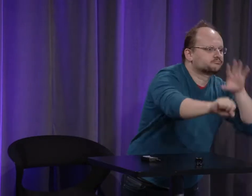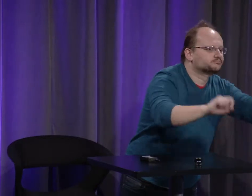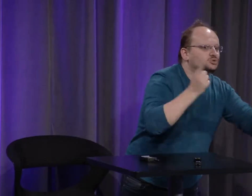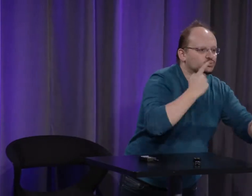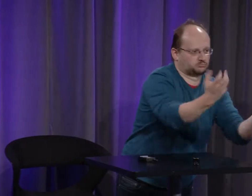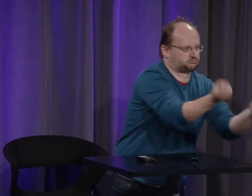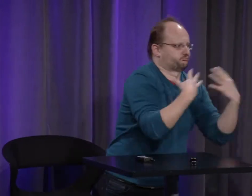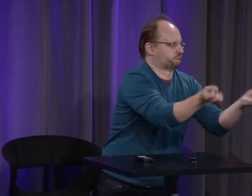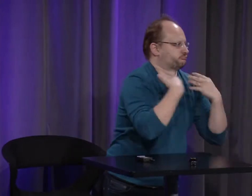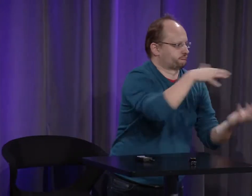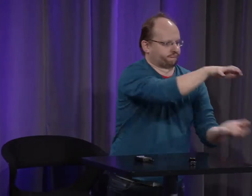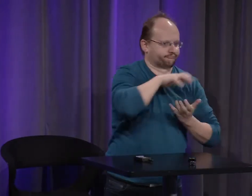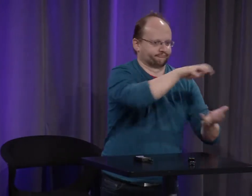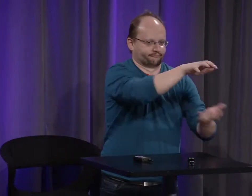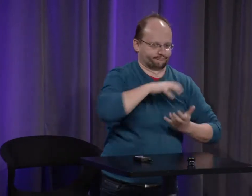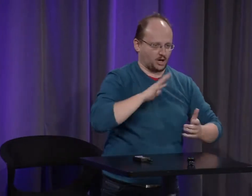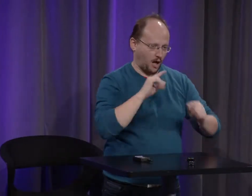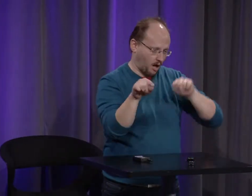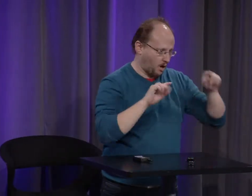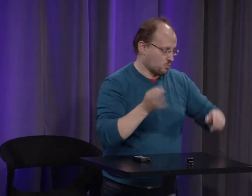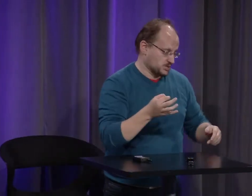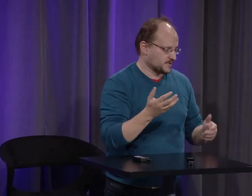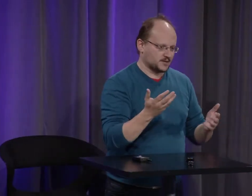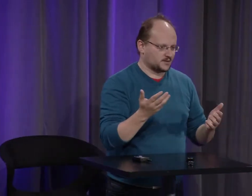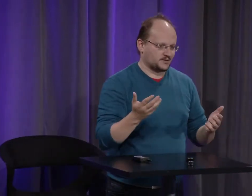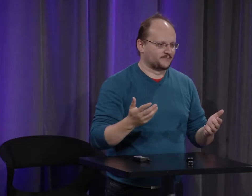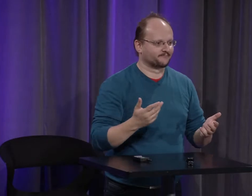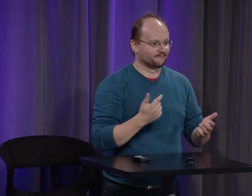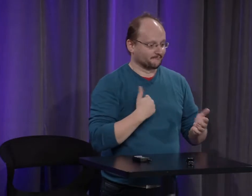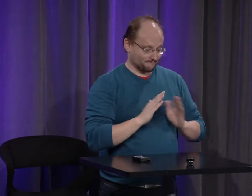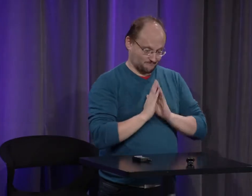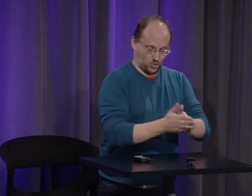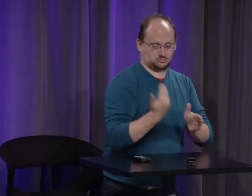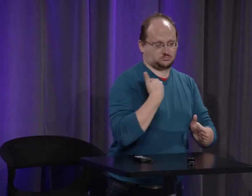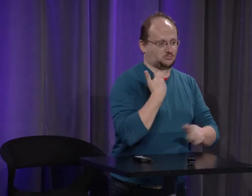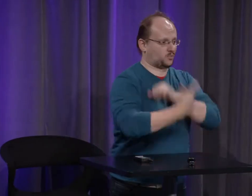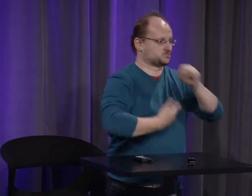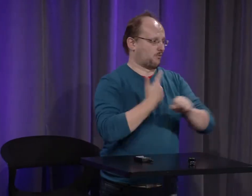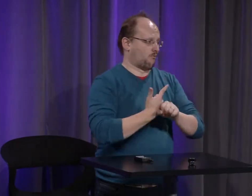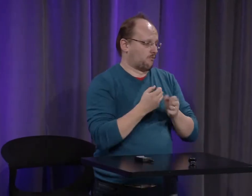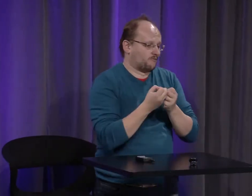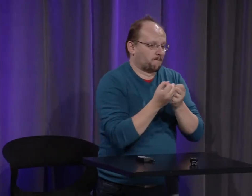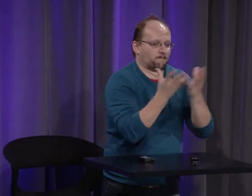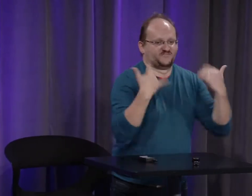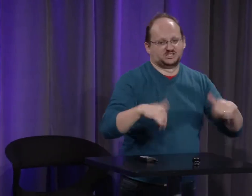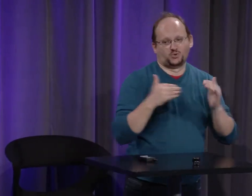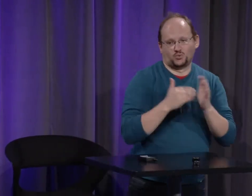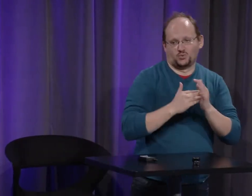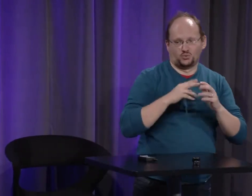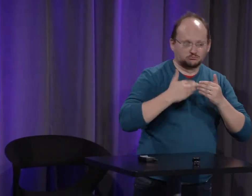je les sollicite ces gens-là pour me donner leurs sources si ça parle de sourds mais ça n'a fait que deux ans ça ne